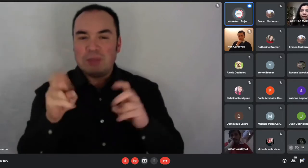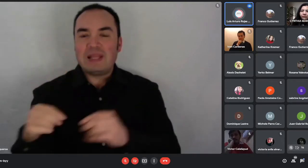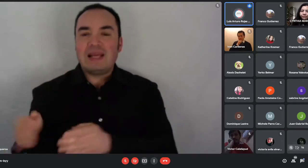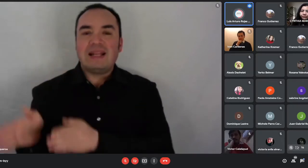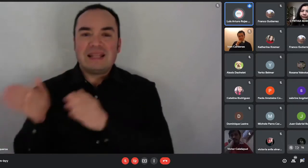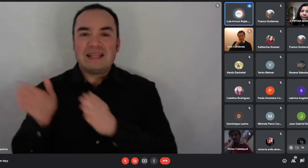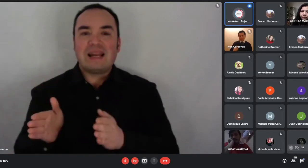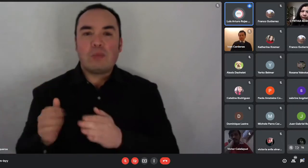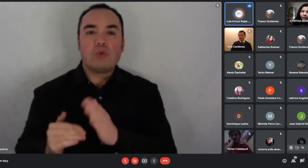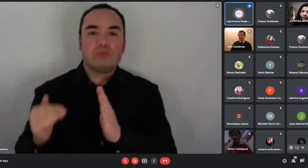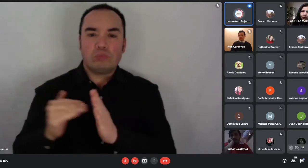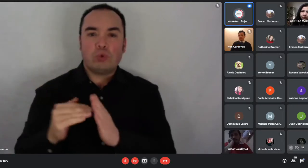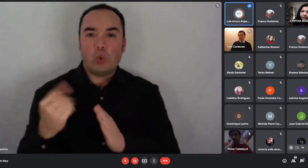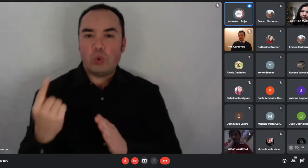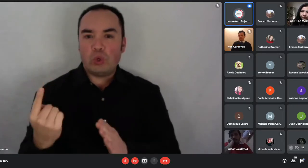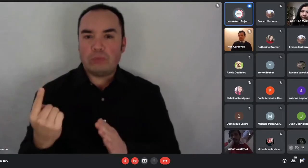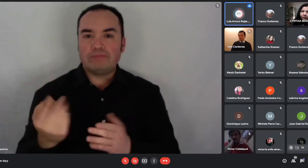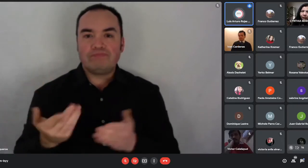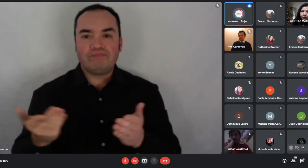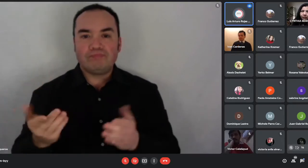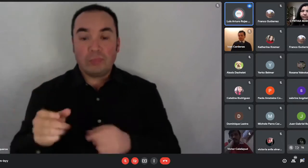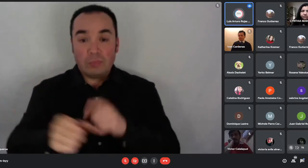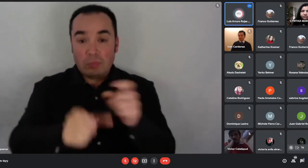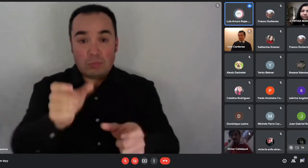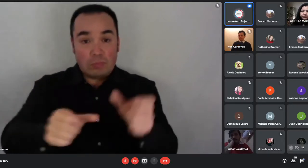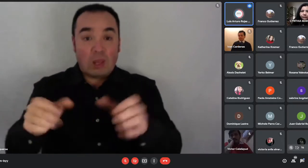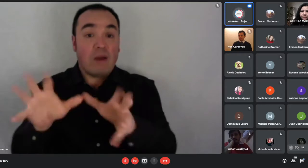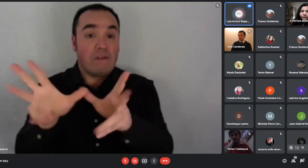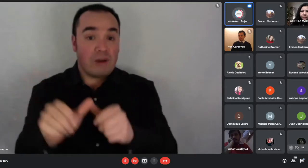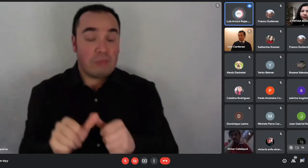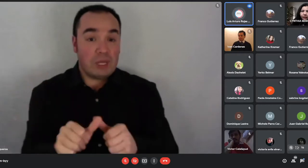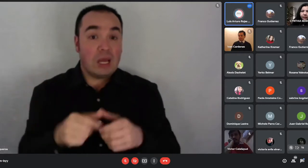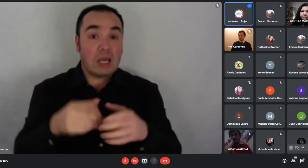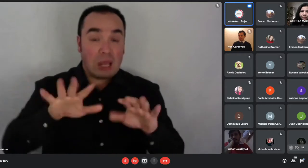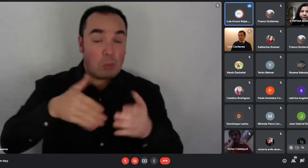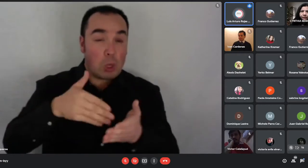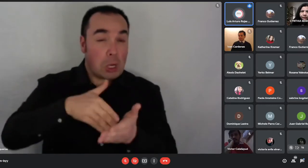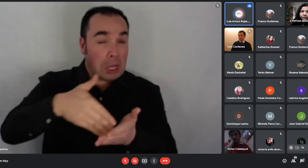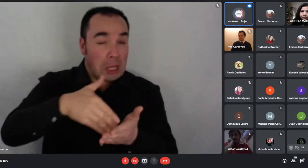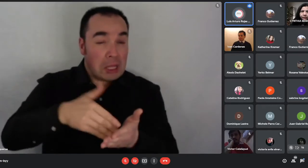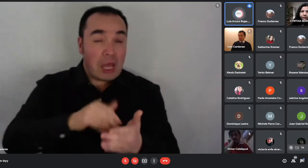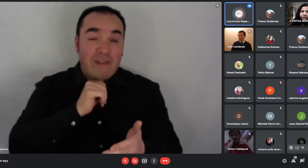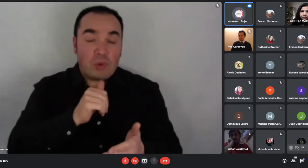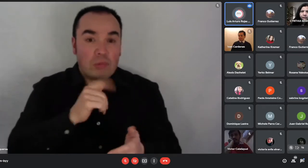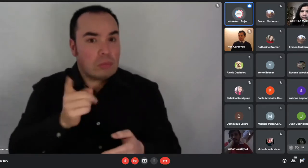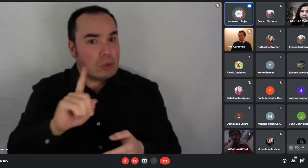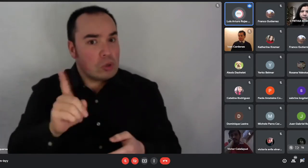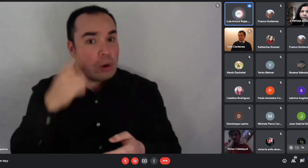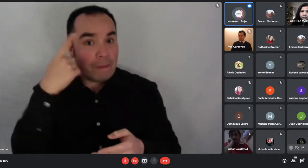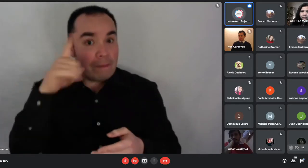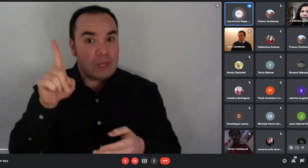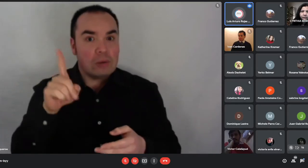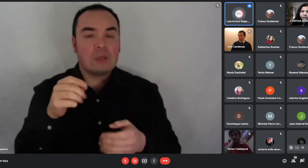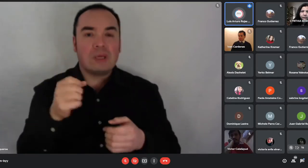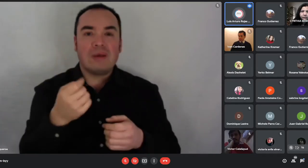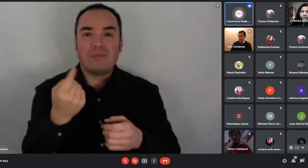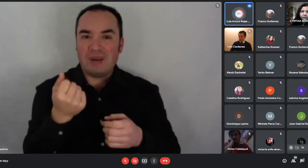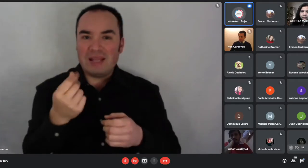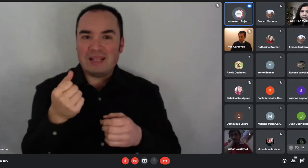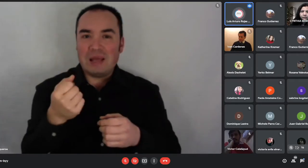situación de vulnerabilidad, pero que sí tampoco tienen una gran capacidad de ahorro, pero podrían ahorrar un poco más. Por eso se pide un ahorro mínimo de